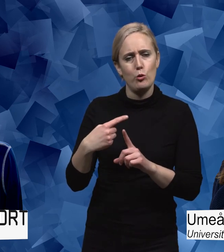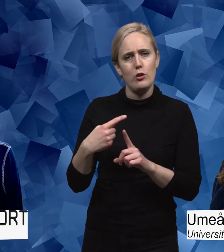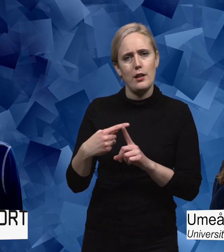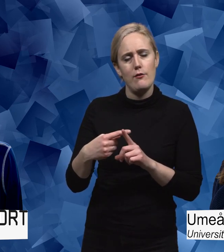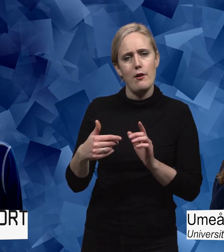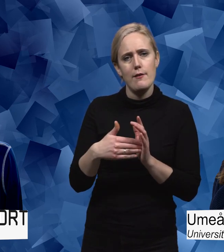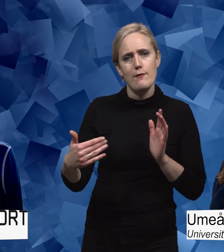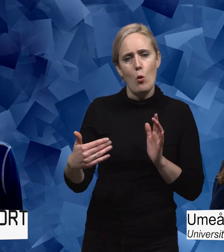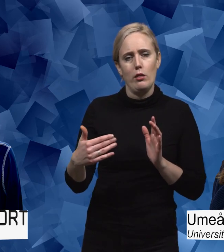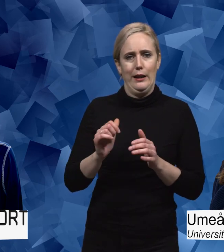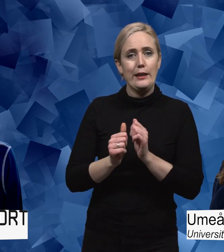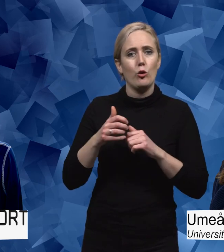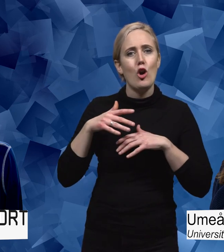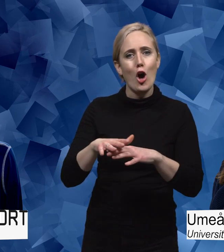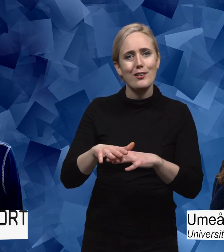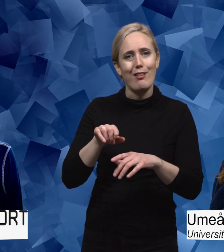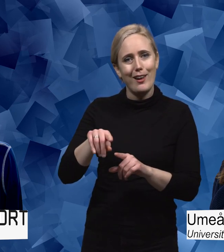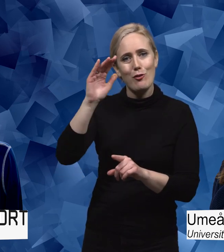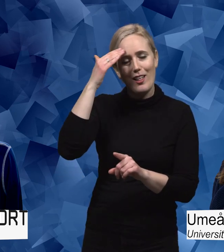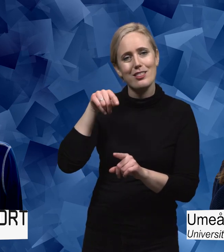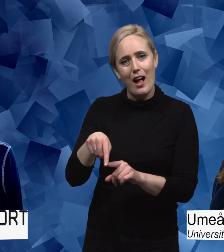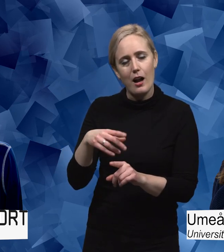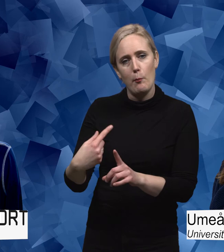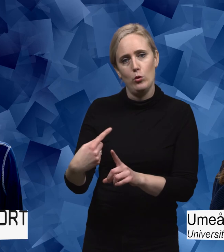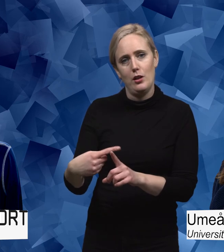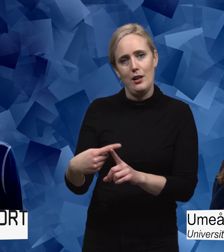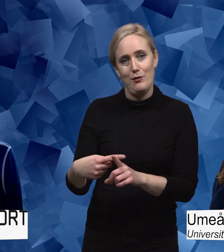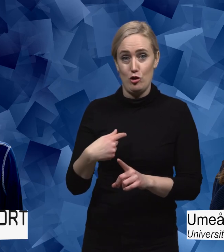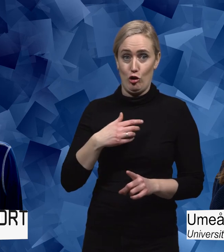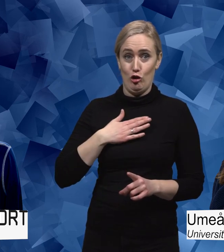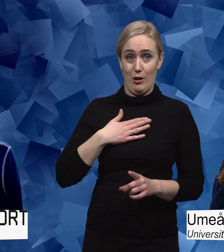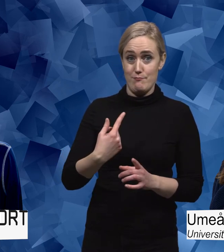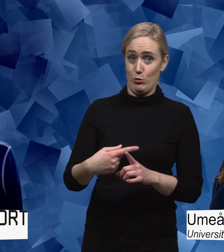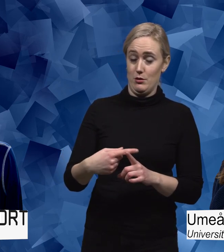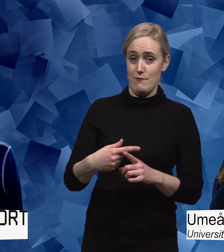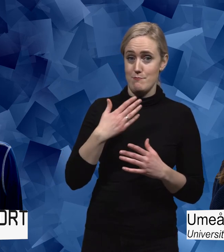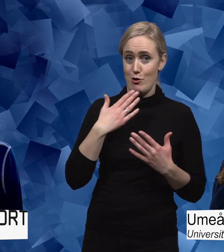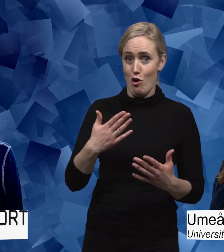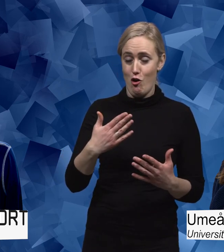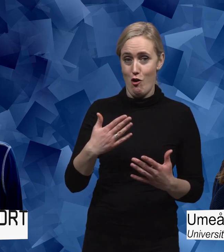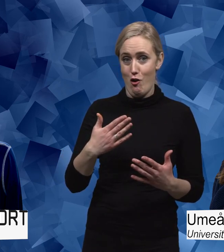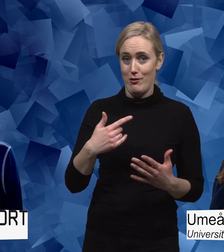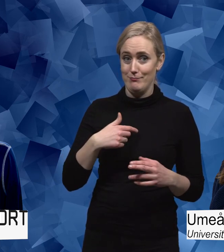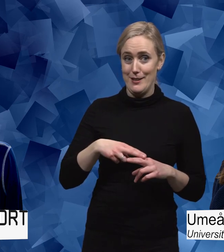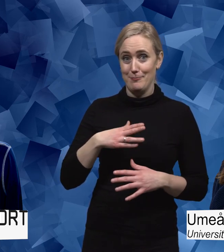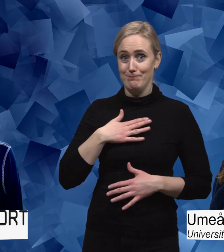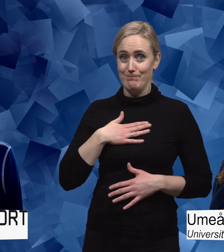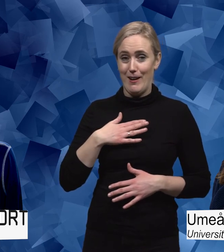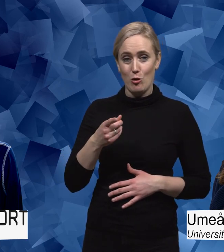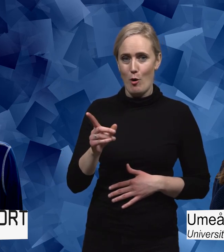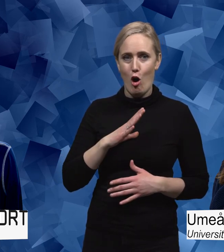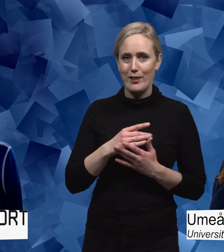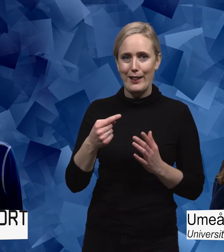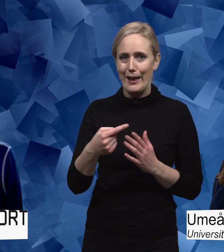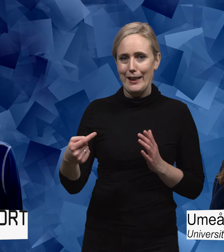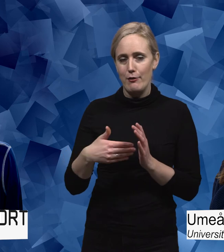till sina erfarenheter från idrottsrörelsen. Så det var ju ändå glädjande tycker jag. Att de hade inte just några negativa erfarenheter men